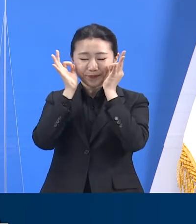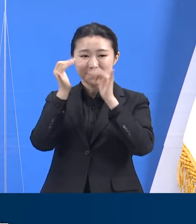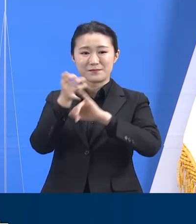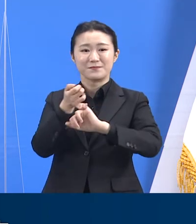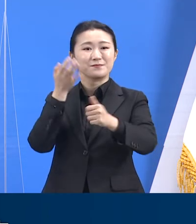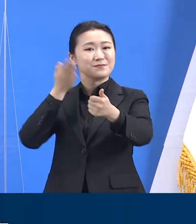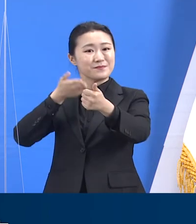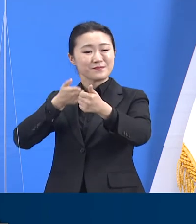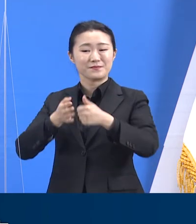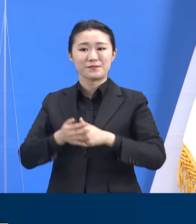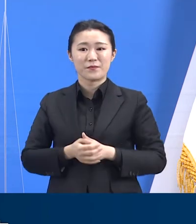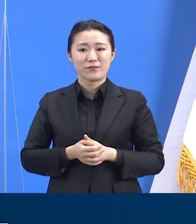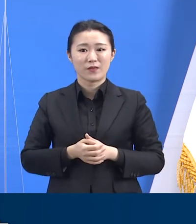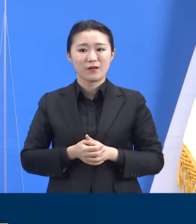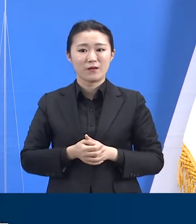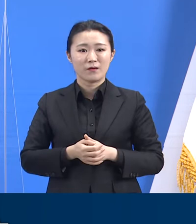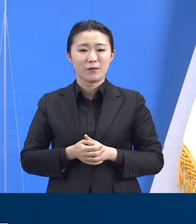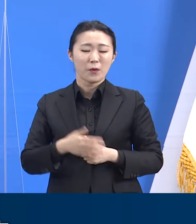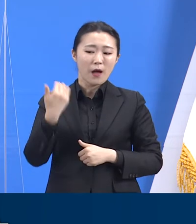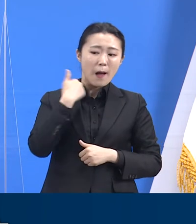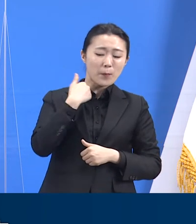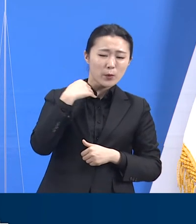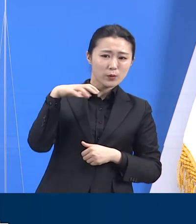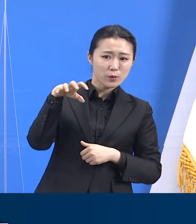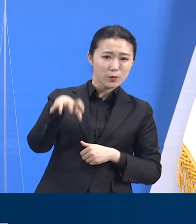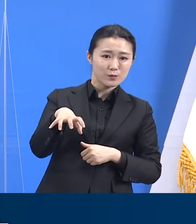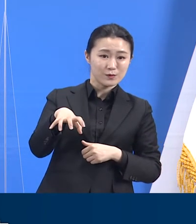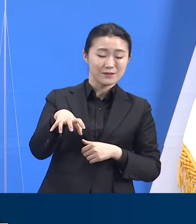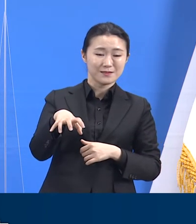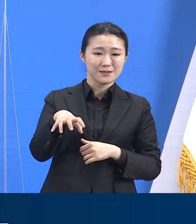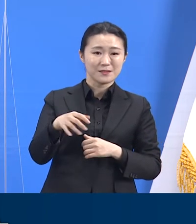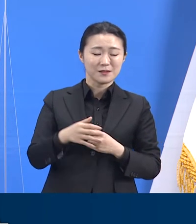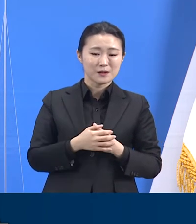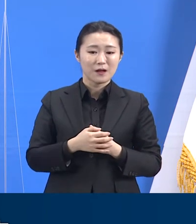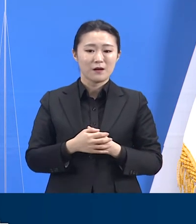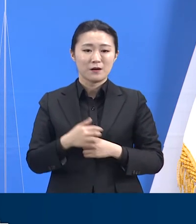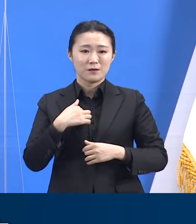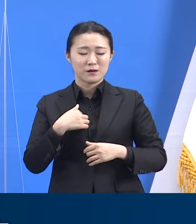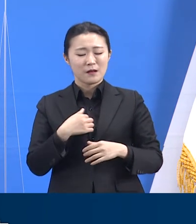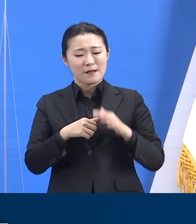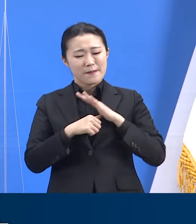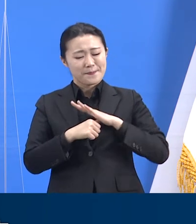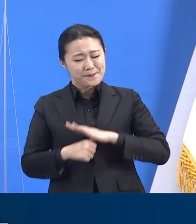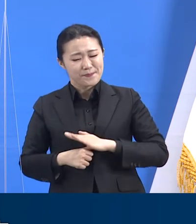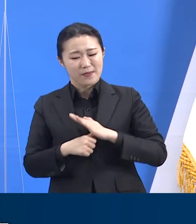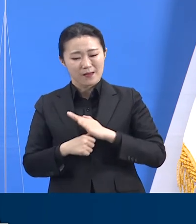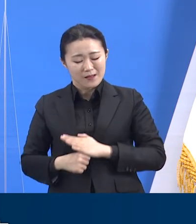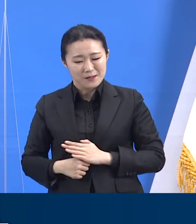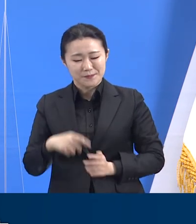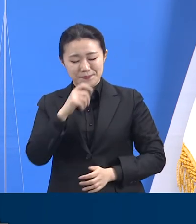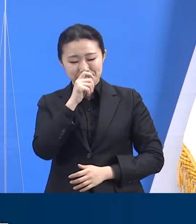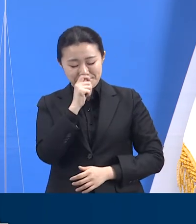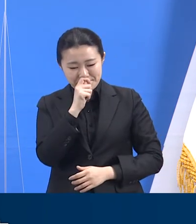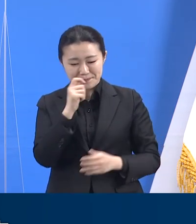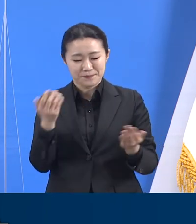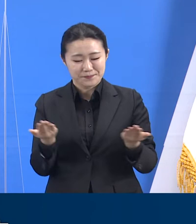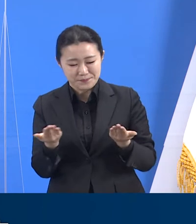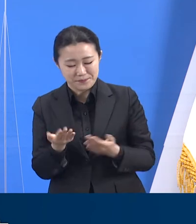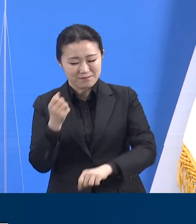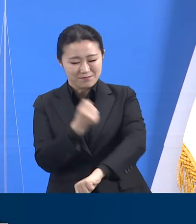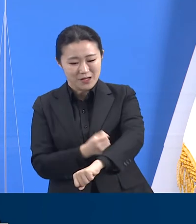묵묵히 인내하고 환신하는 의료인 분들과 시군구 현장의 공무원들께 깊이 감사드립니다.